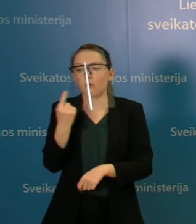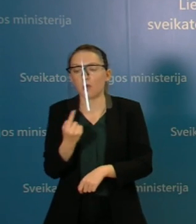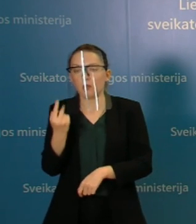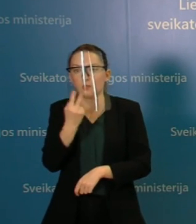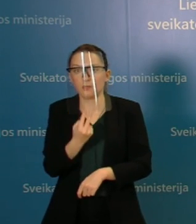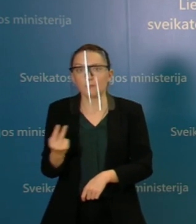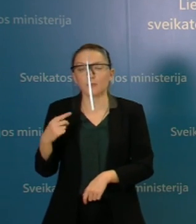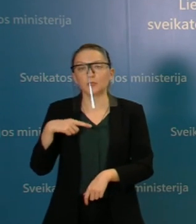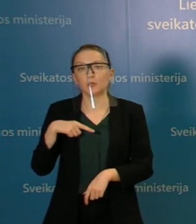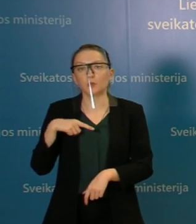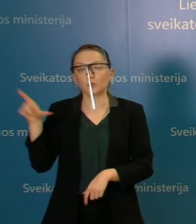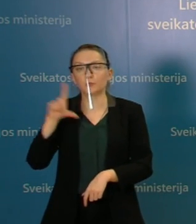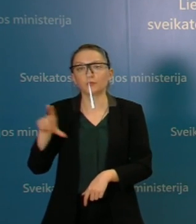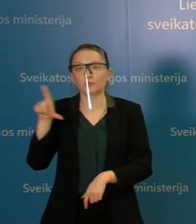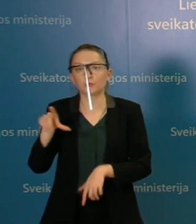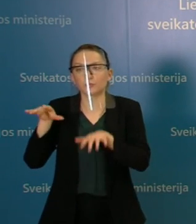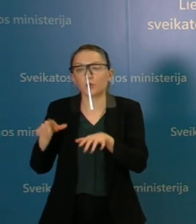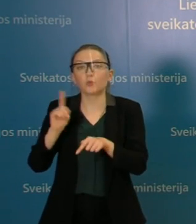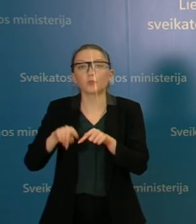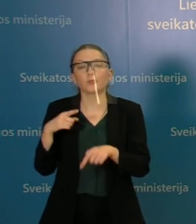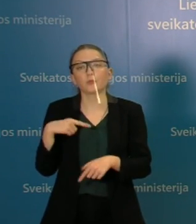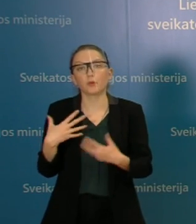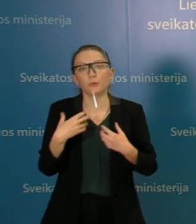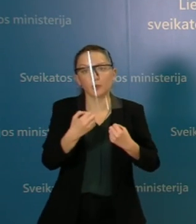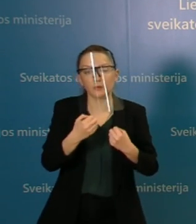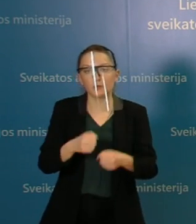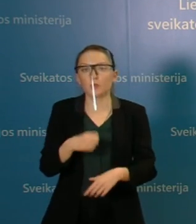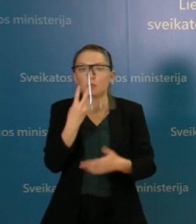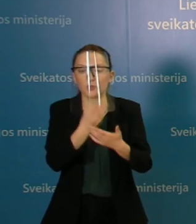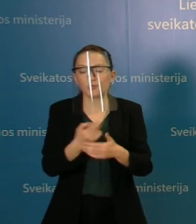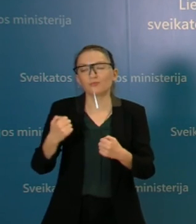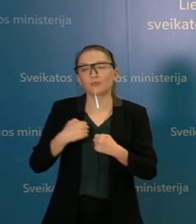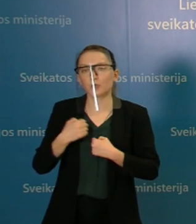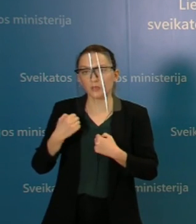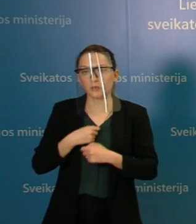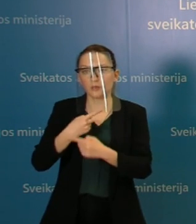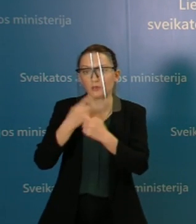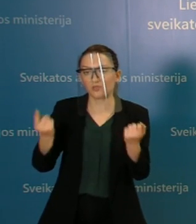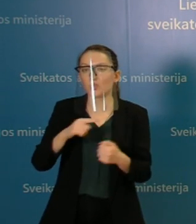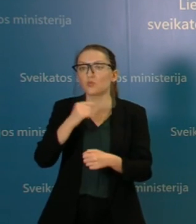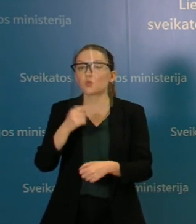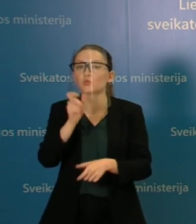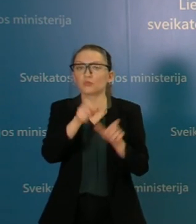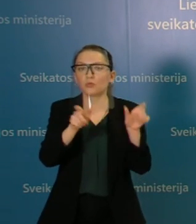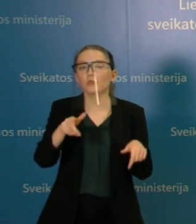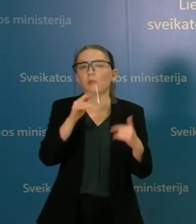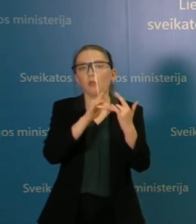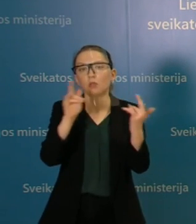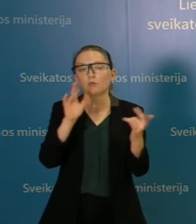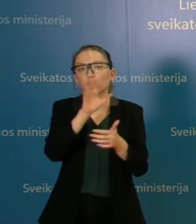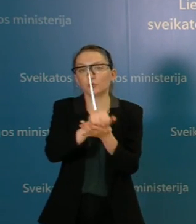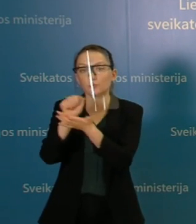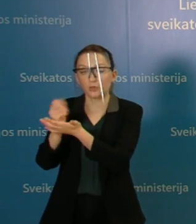daugiau valandų laukia laukia, kau juos priims. Gydymo įsteigos apgailistauja, kad taip yra dėl didelių srūtų. Tai kaip jūs vertina tą